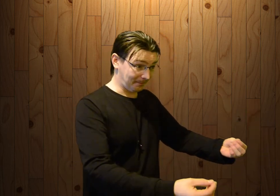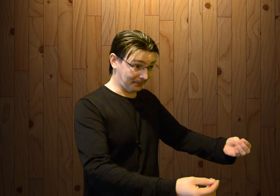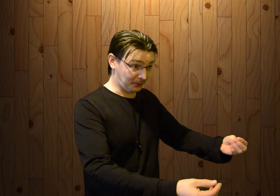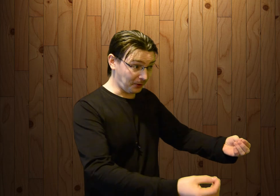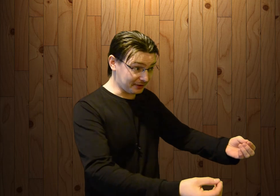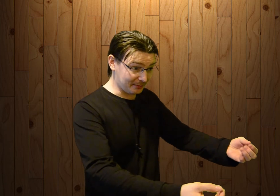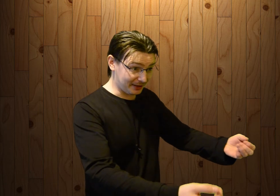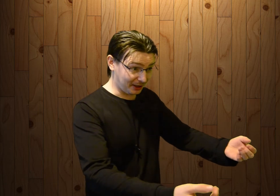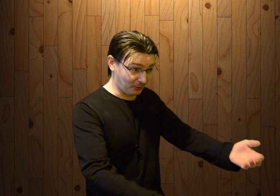Че это, блядь, такое?